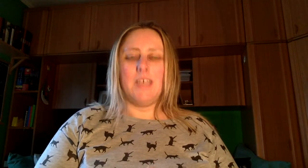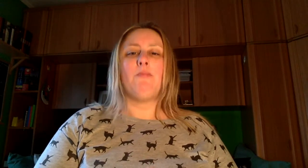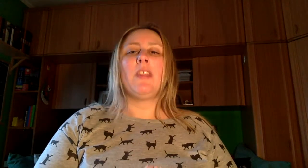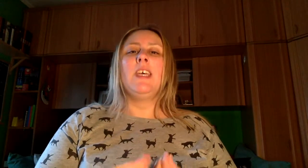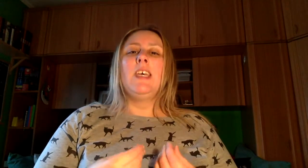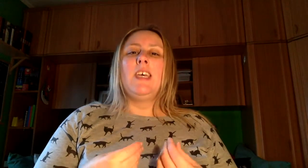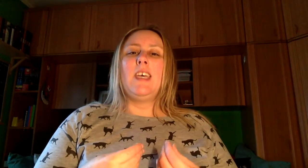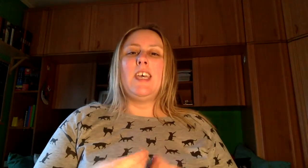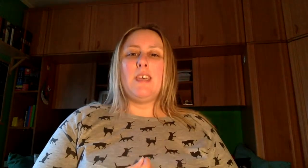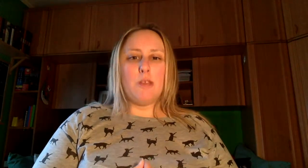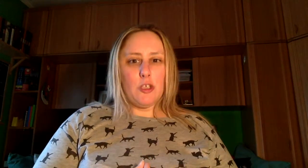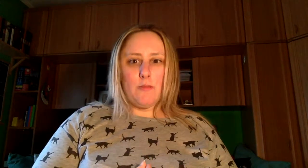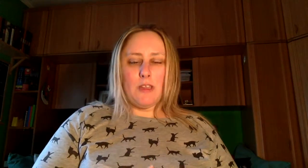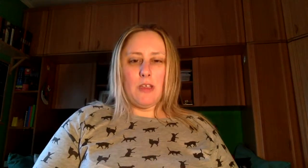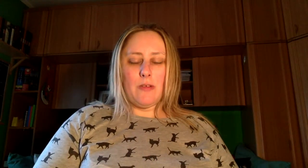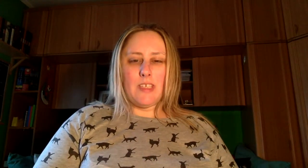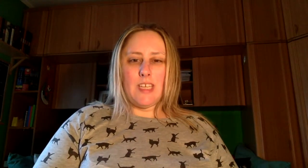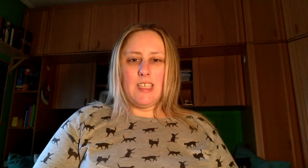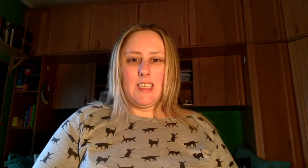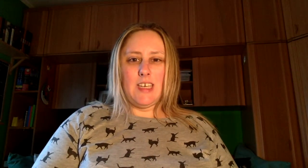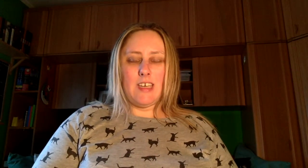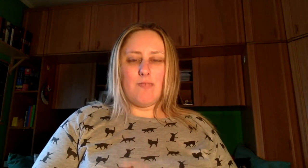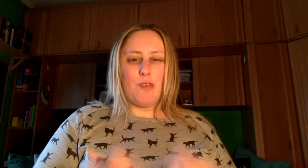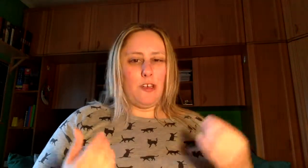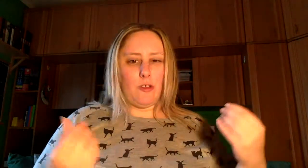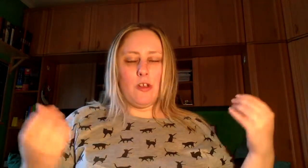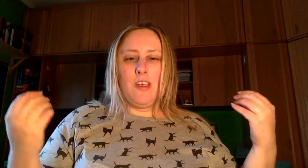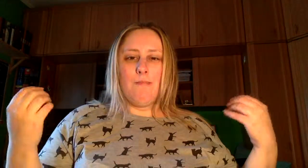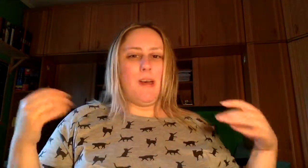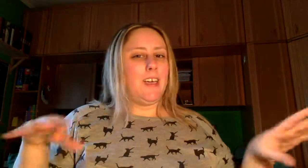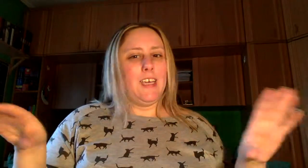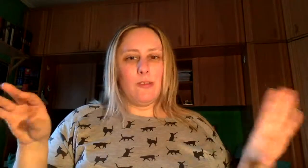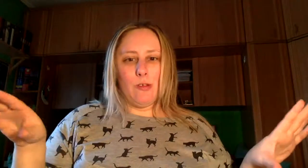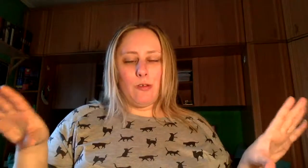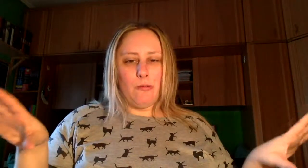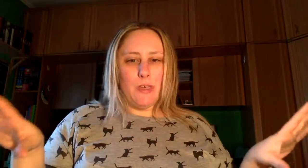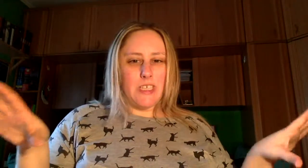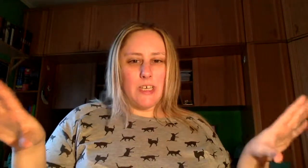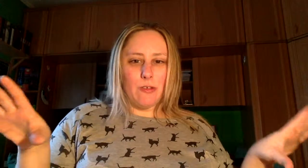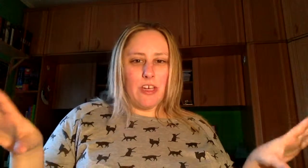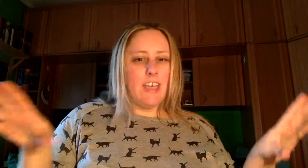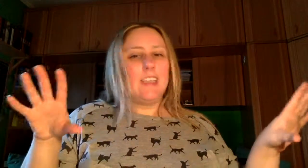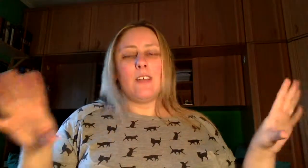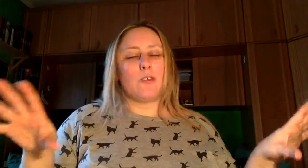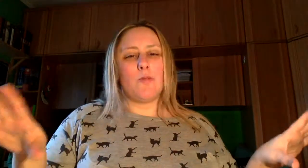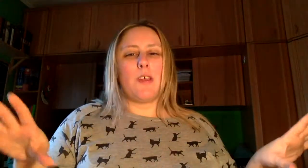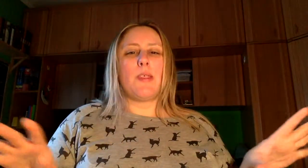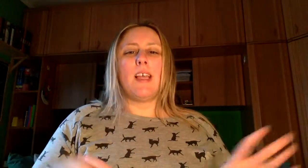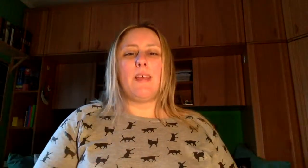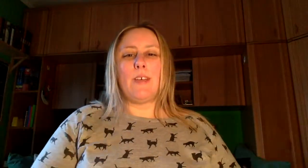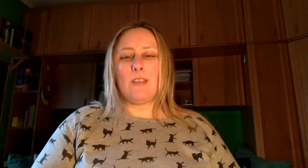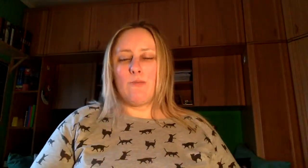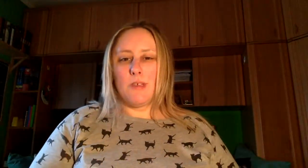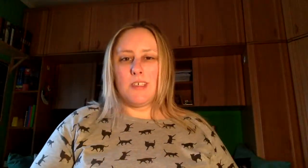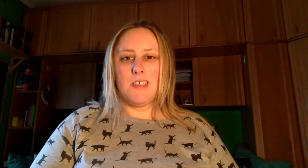y me ha sorprendido bastante ya que Poirot va guiando al otro investigador que hay y el otro policía le va dando pistas